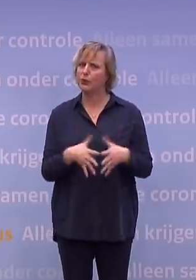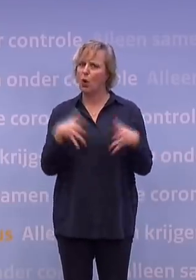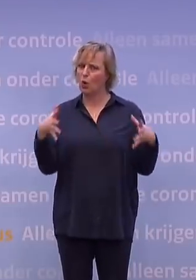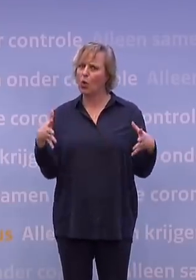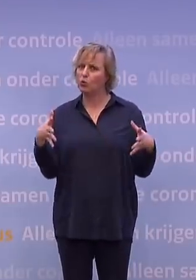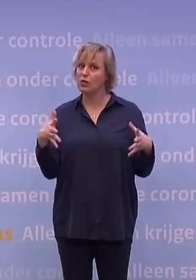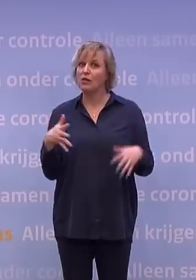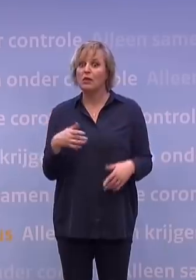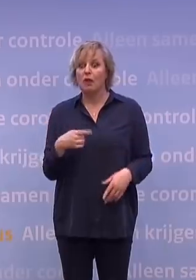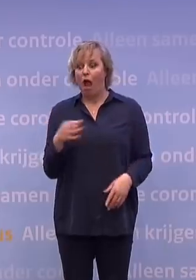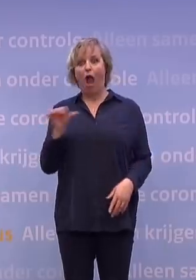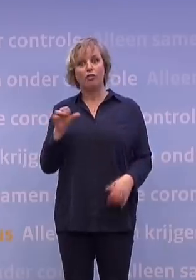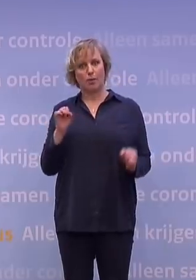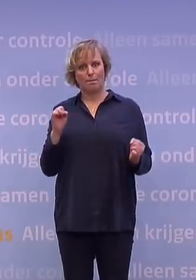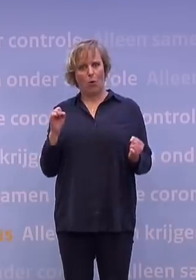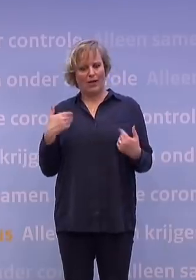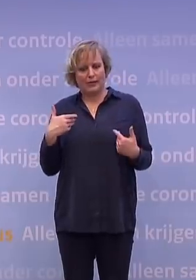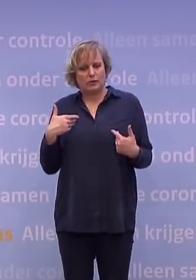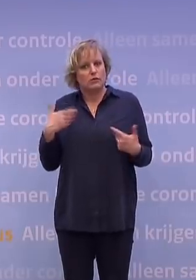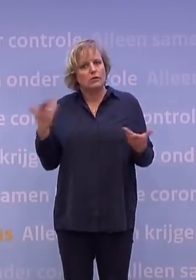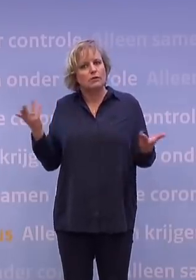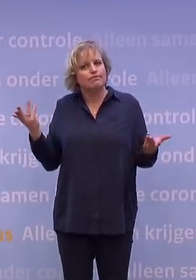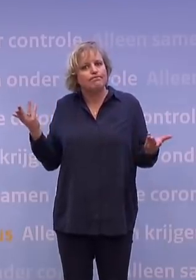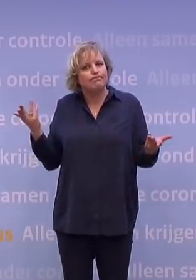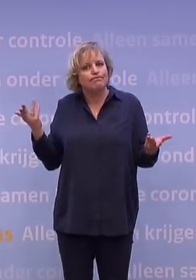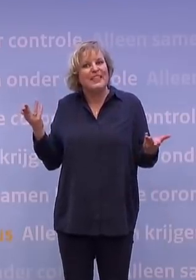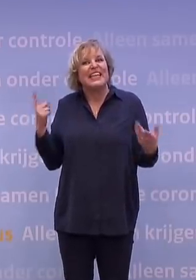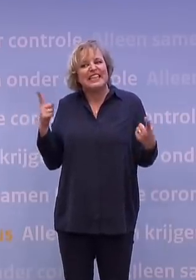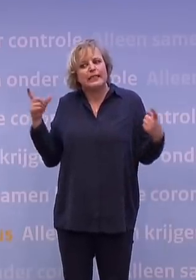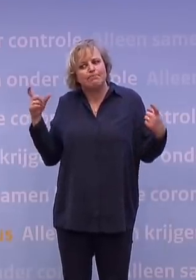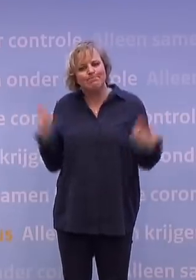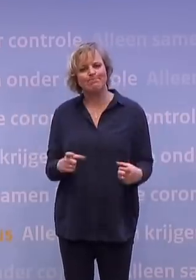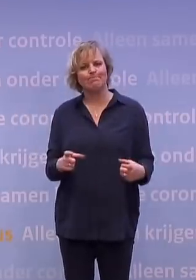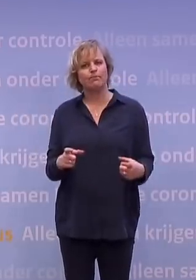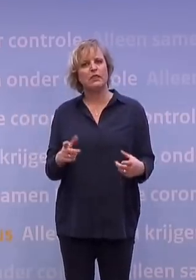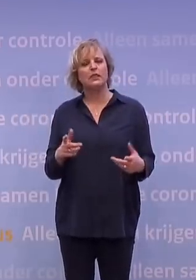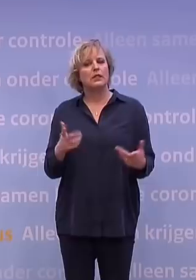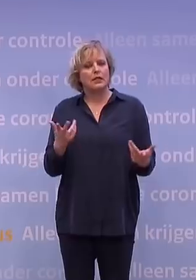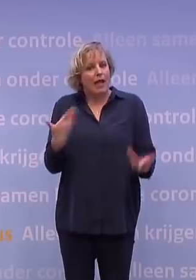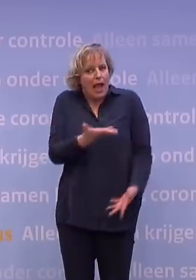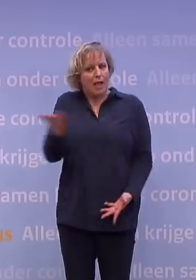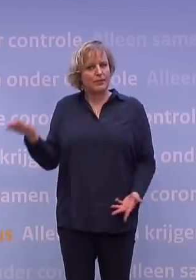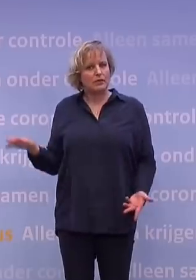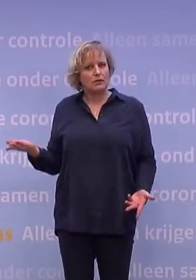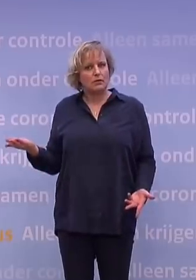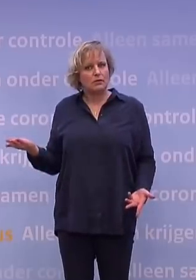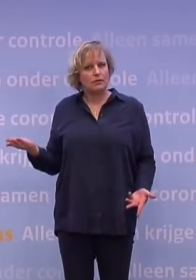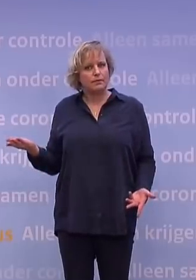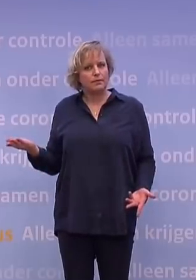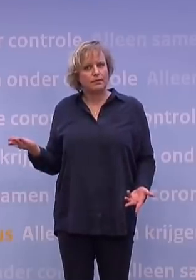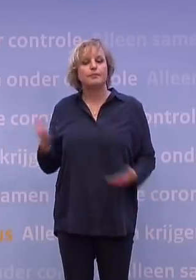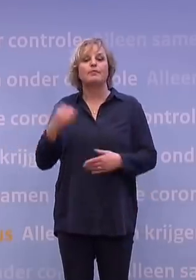er zijn niet heel veel andere mogelijkheden die een behoorlijk extra effect geven op het terugdringen van het aantal besmettingen.